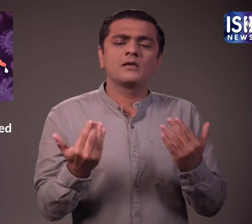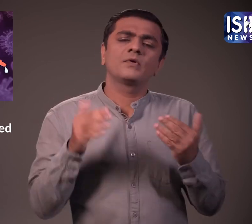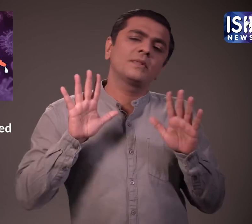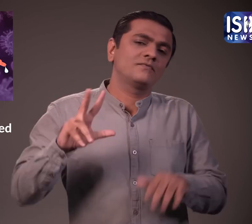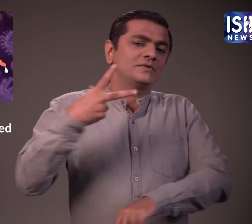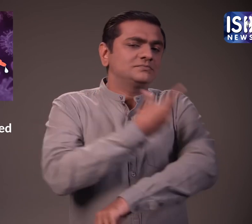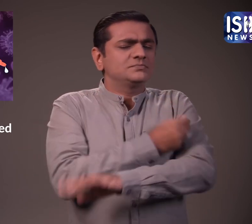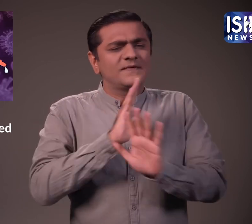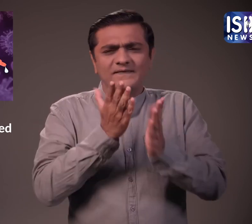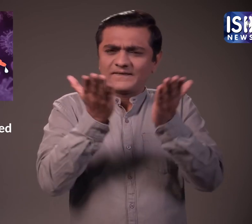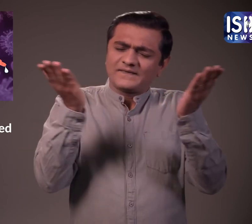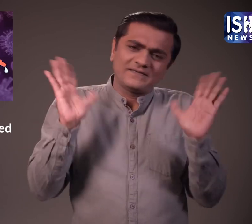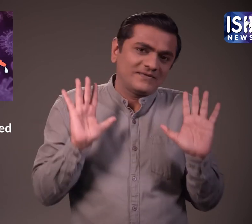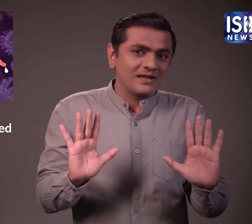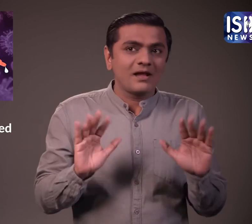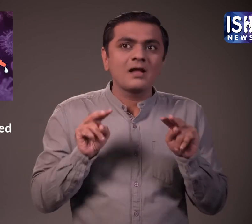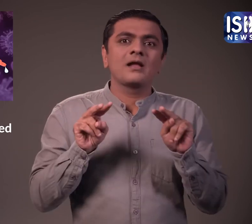ये सारे वैक्सीन भारत में उपलब्ध है